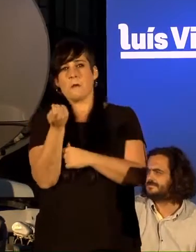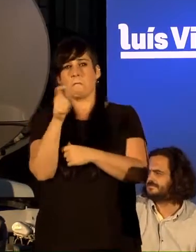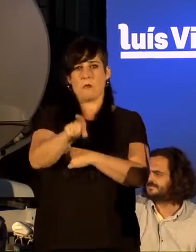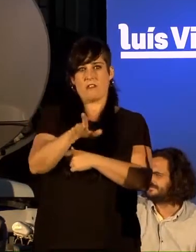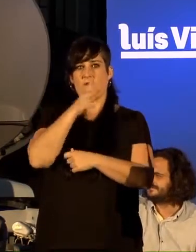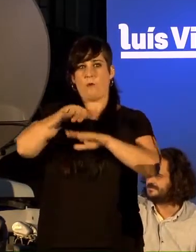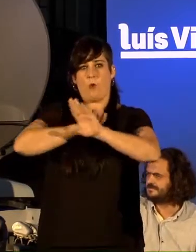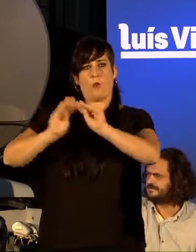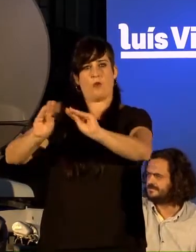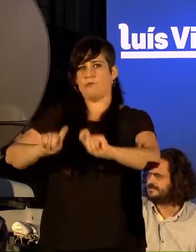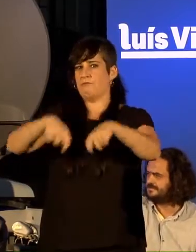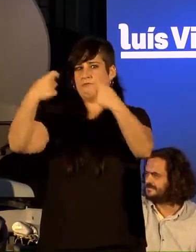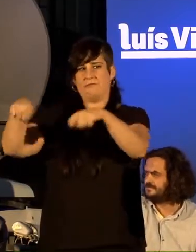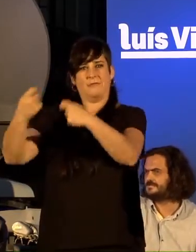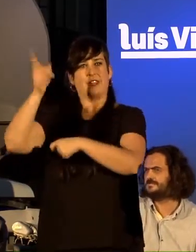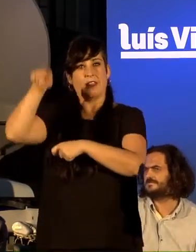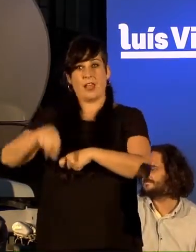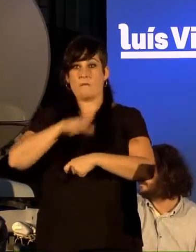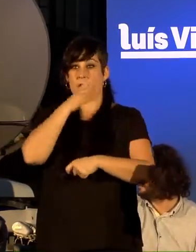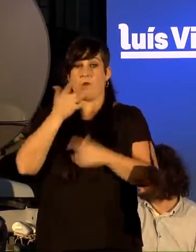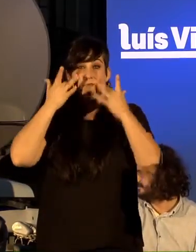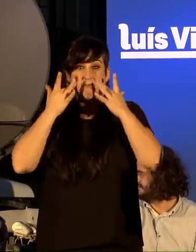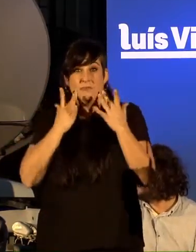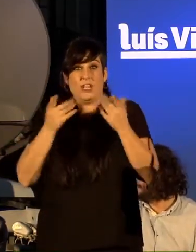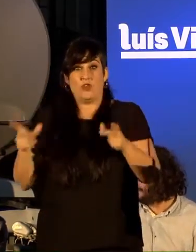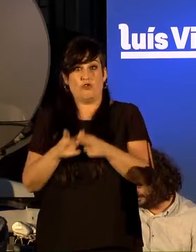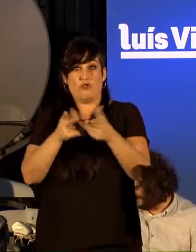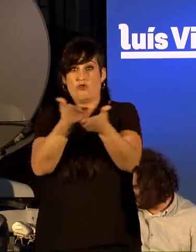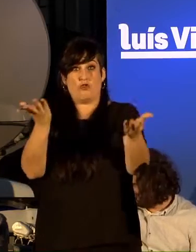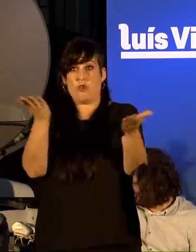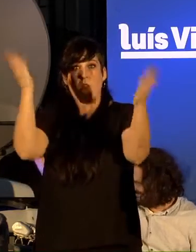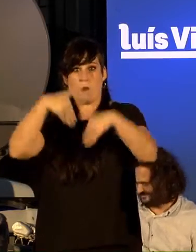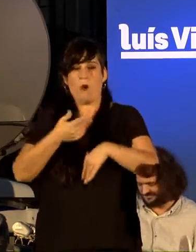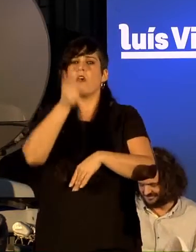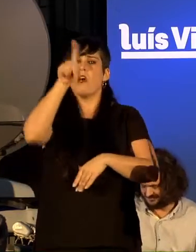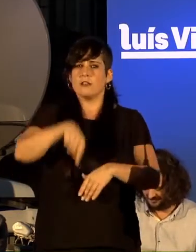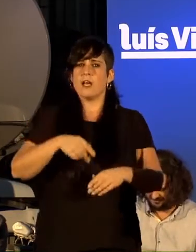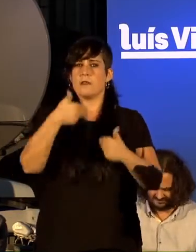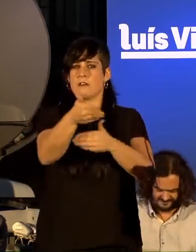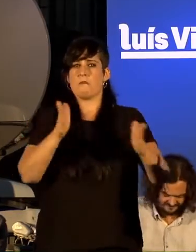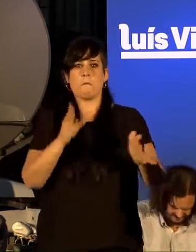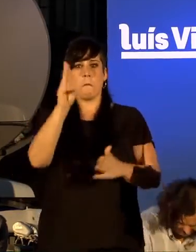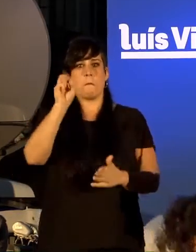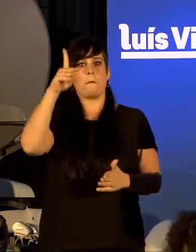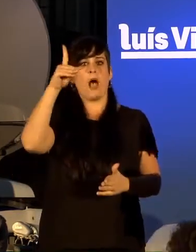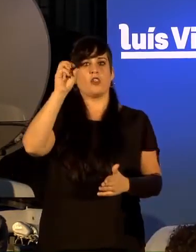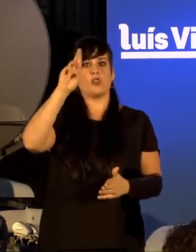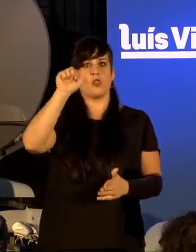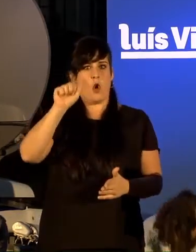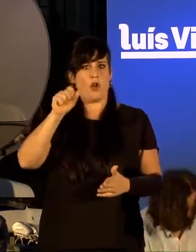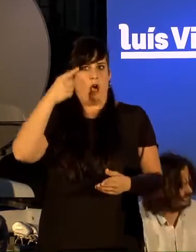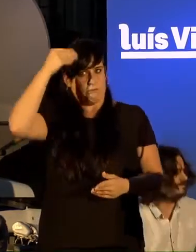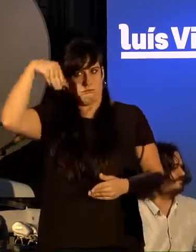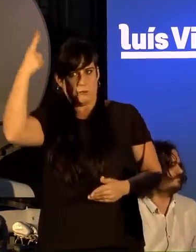xa está desfeito porque non ten legitimidade social, pero tamén pode ser a Caixa de Pandora un mito patriarcal, por certo, que non imos agora contar,